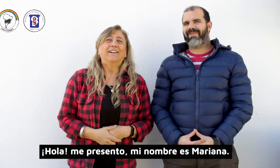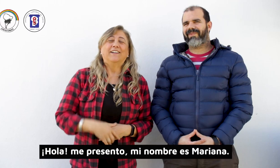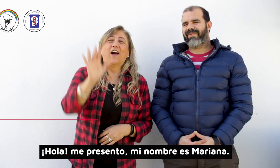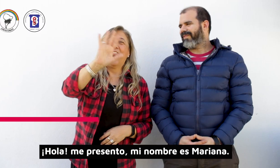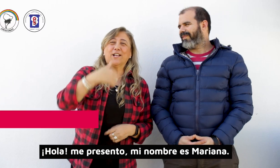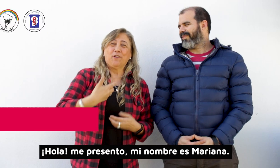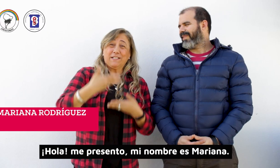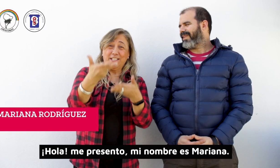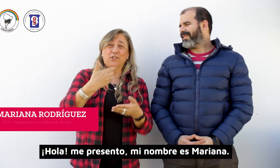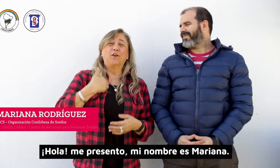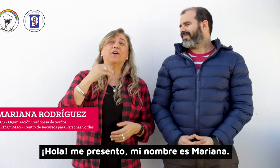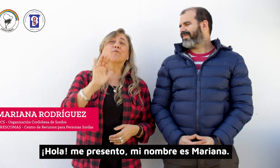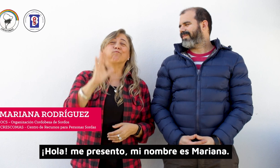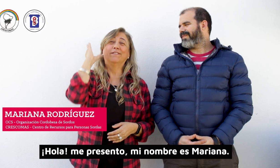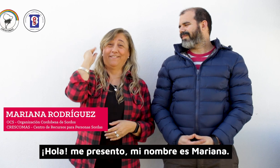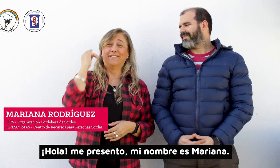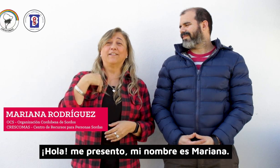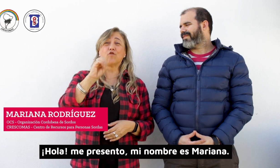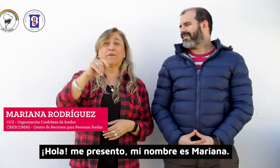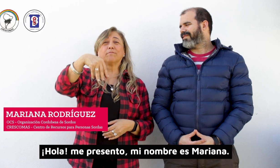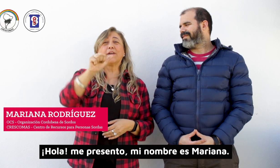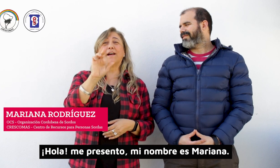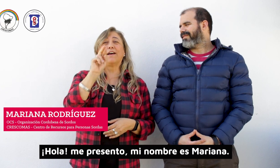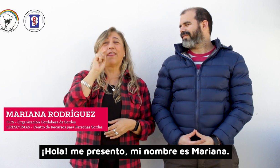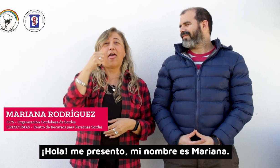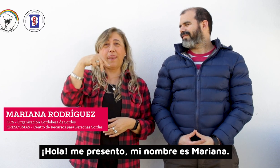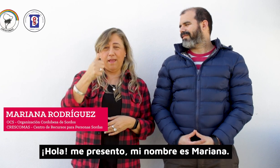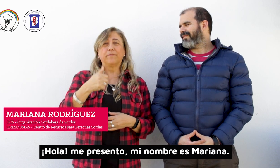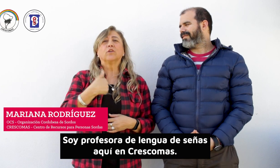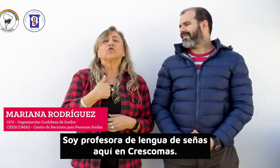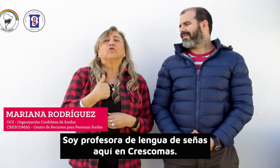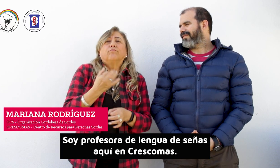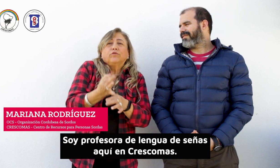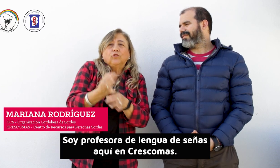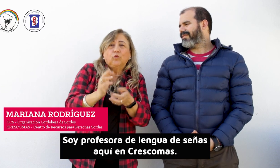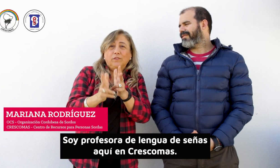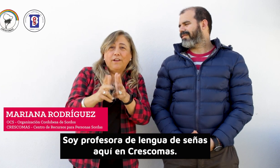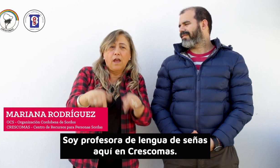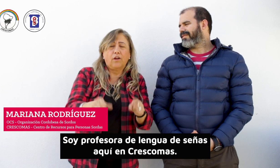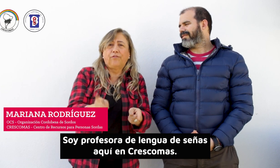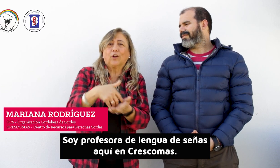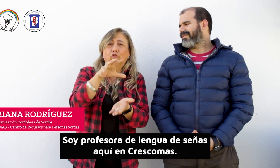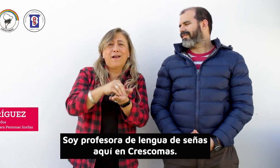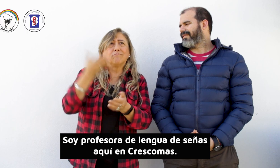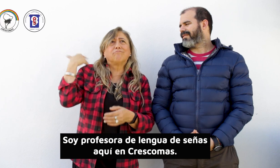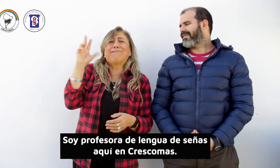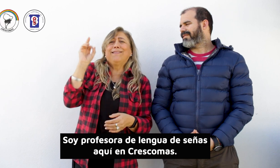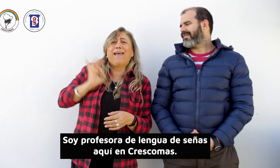Hola, mi nombre es Mariana, soy profesora de lengua de señas aquí en Crescomás